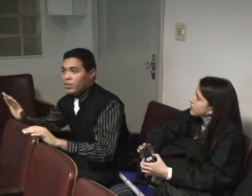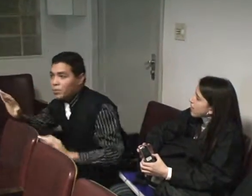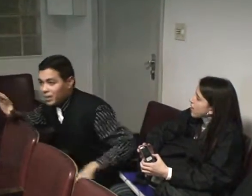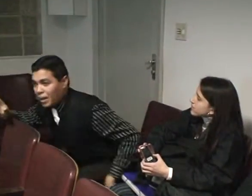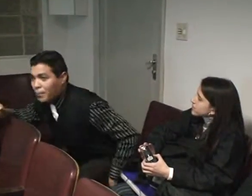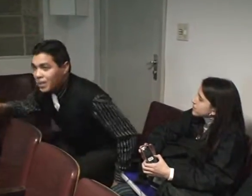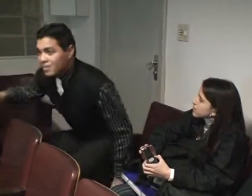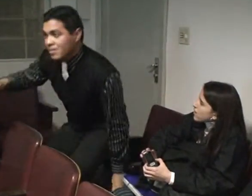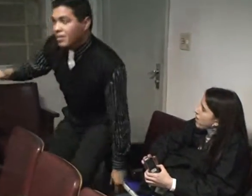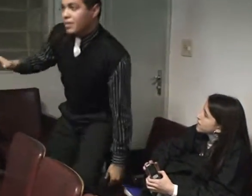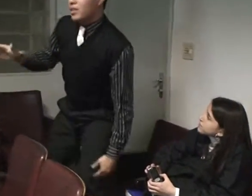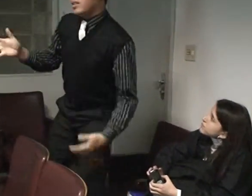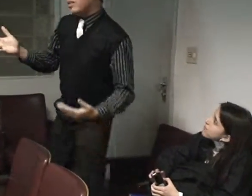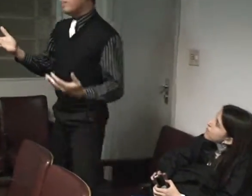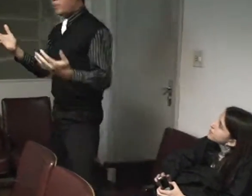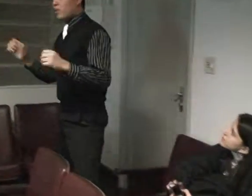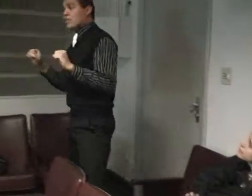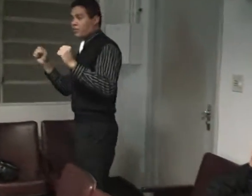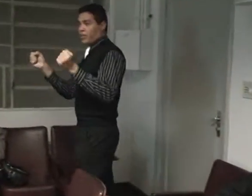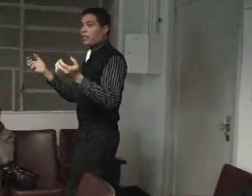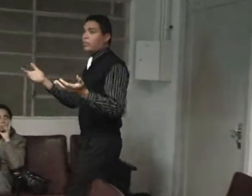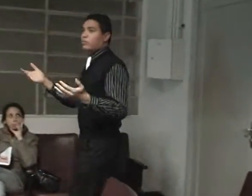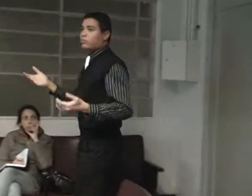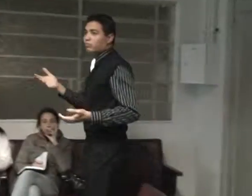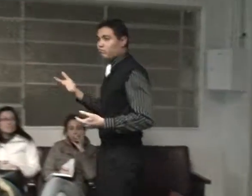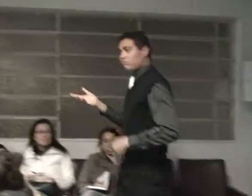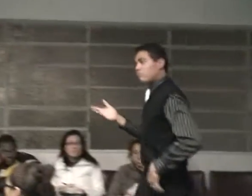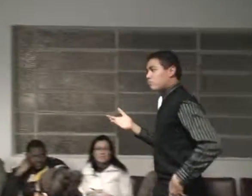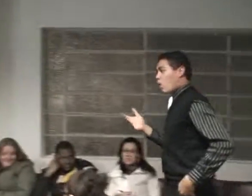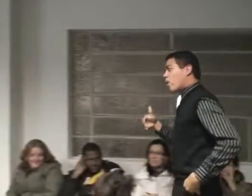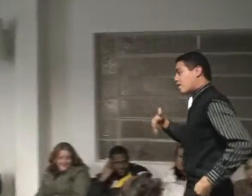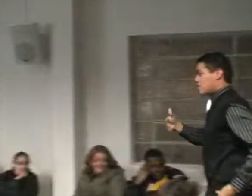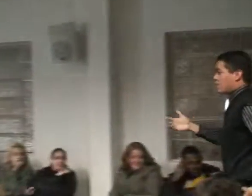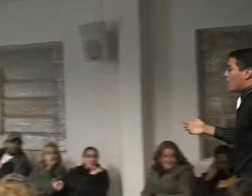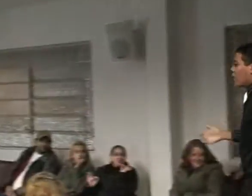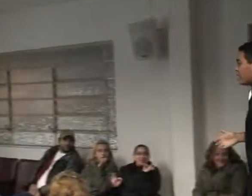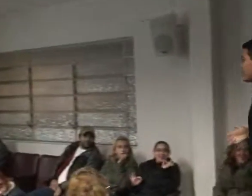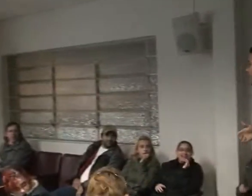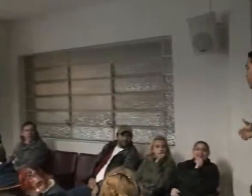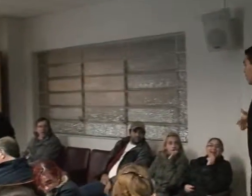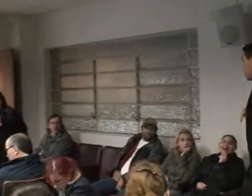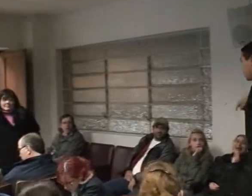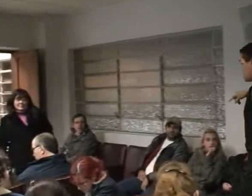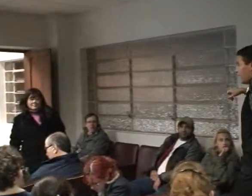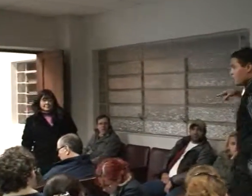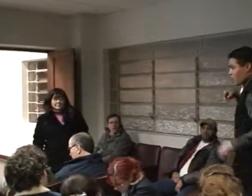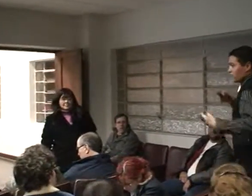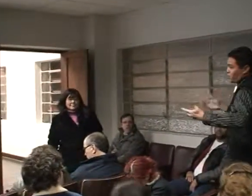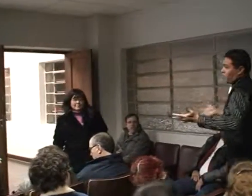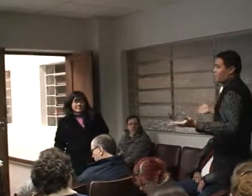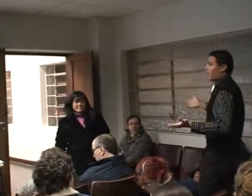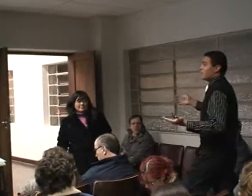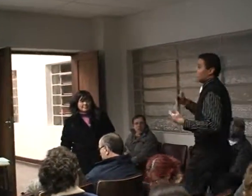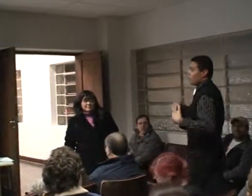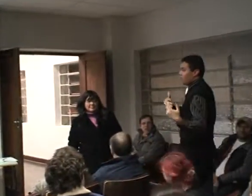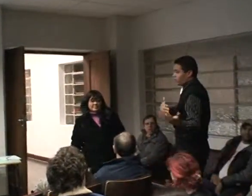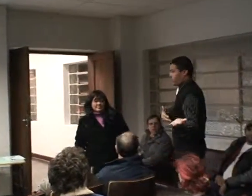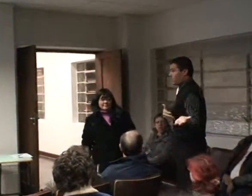interpretar, mas assim, que possa haver uma organização a mais. Eu sei que eles podem ser prejudicados em um evento que